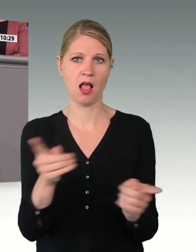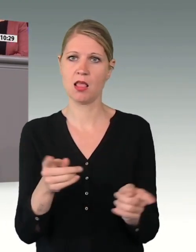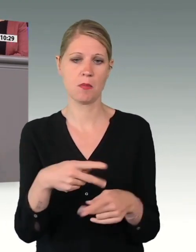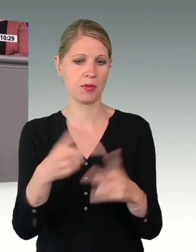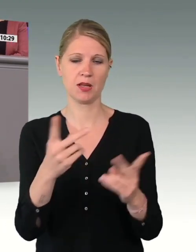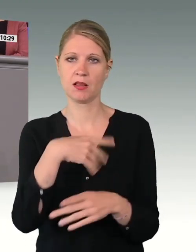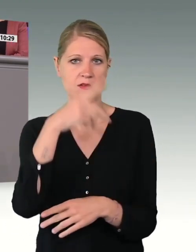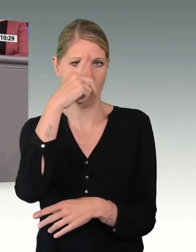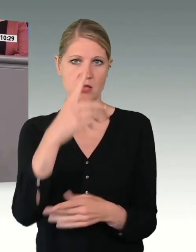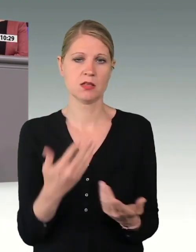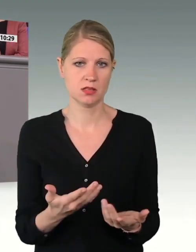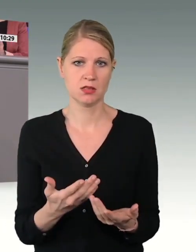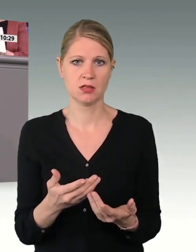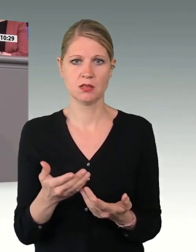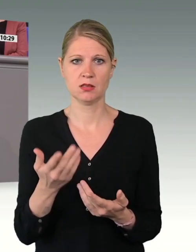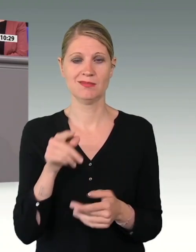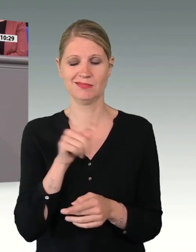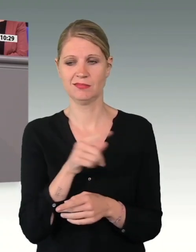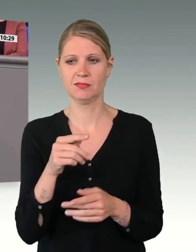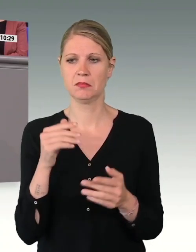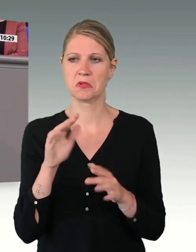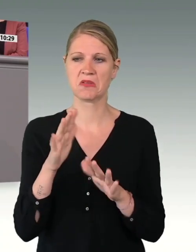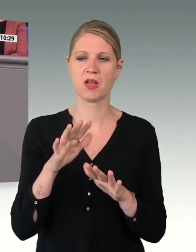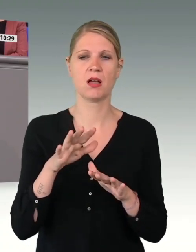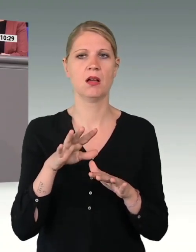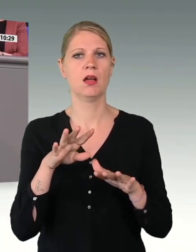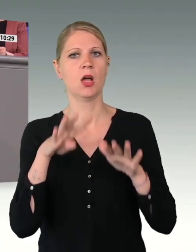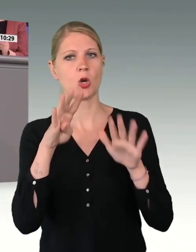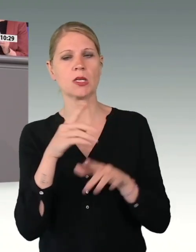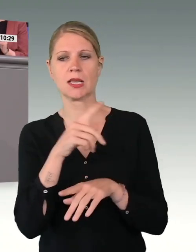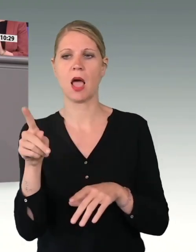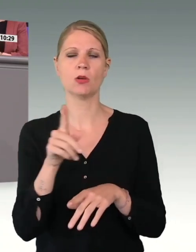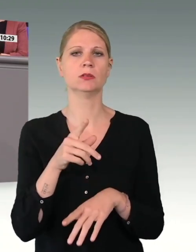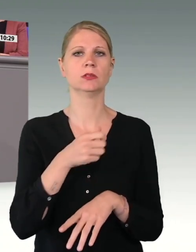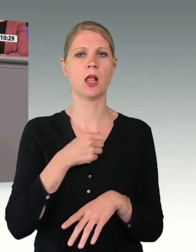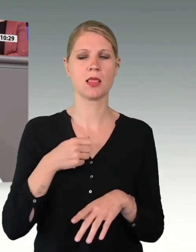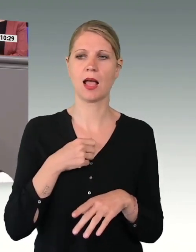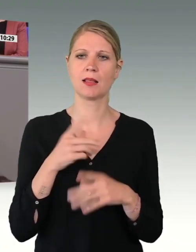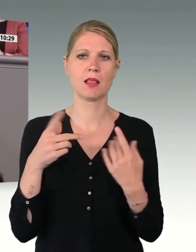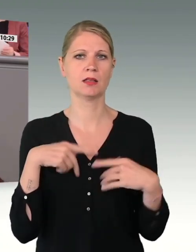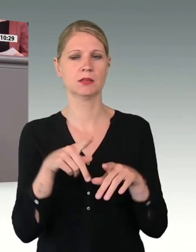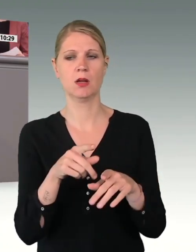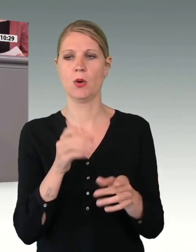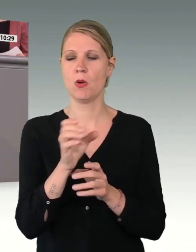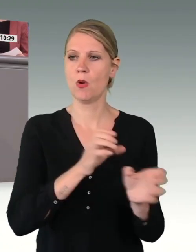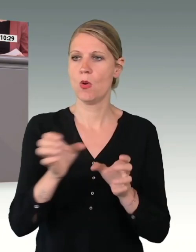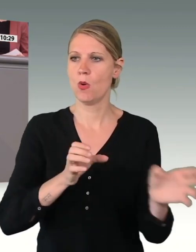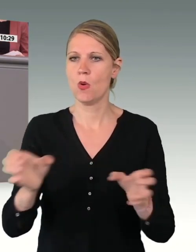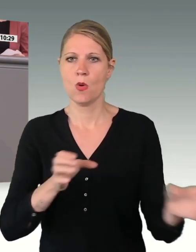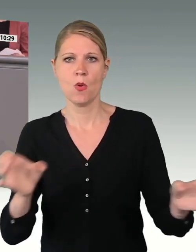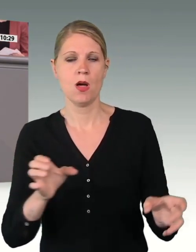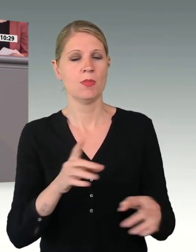Hier waren bis zu 19.000 Soldatinnen und Soldaten gleichzeitig im Einsatz. Amtshilfe darf aber nicht zur